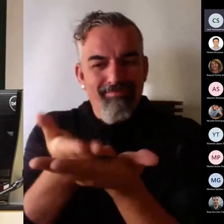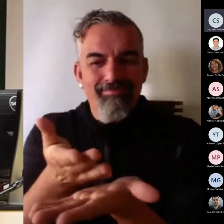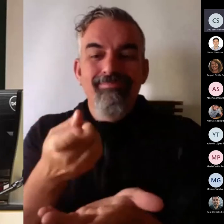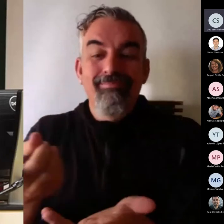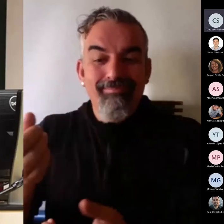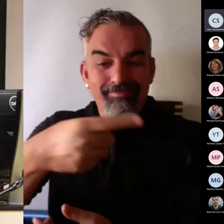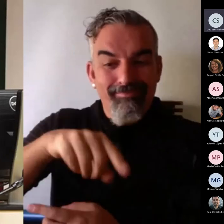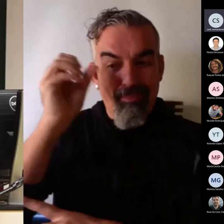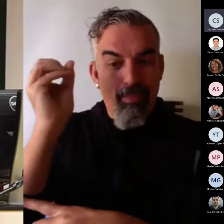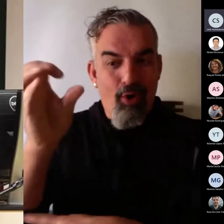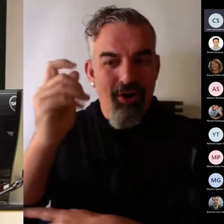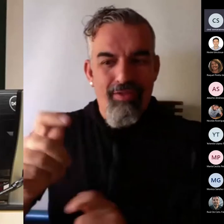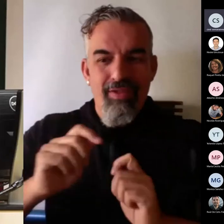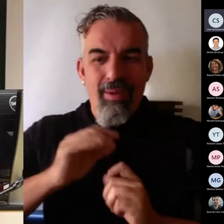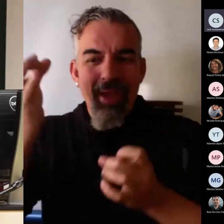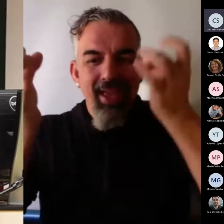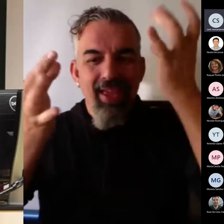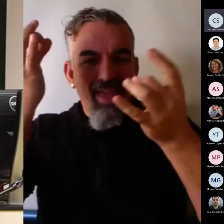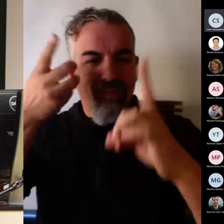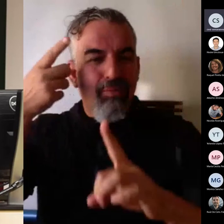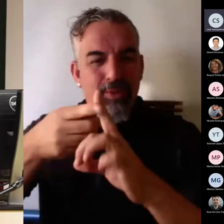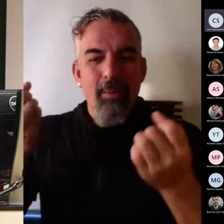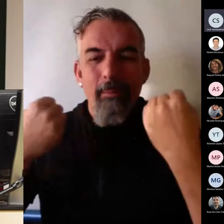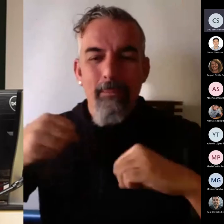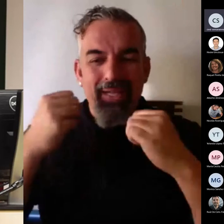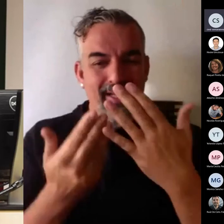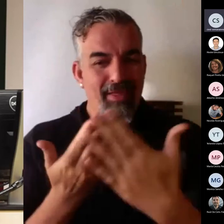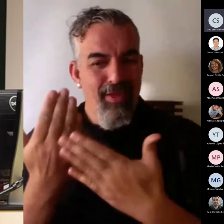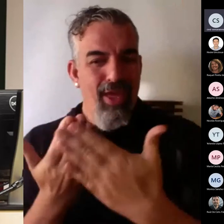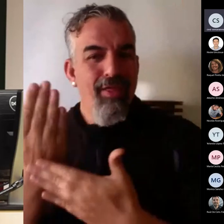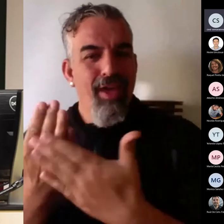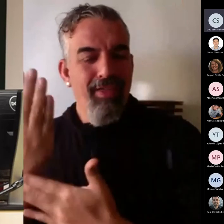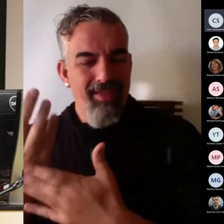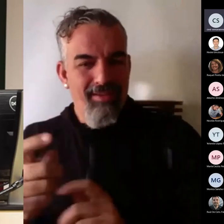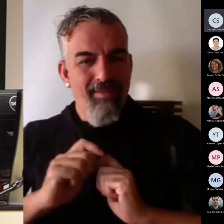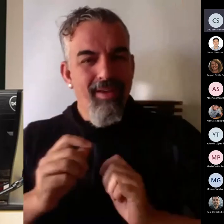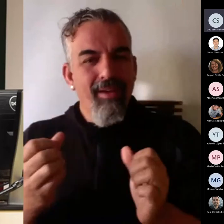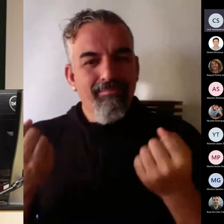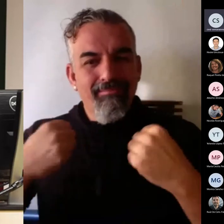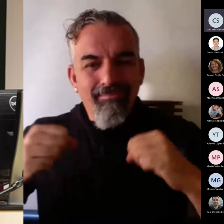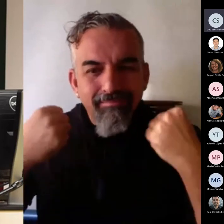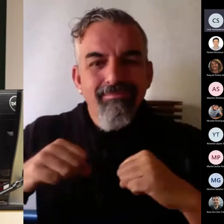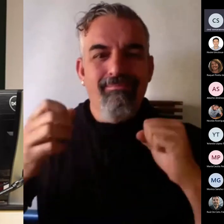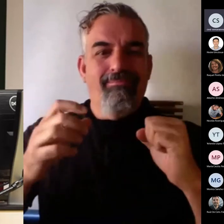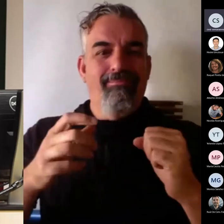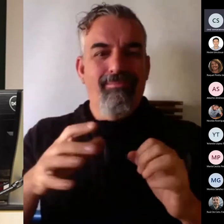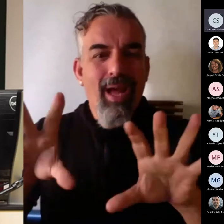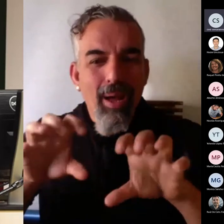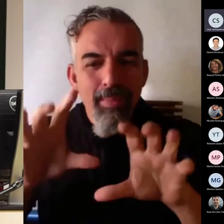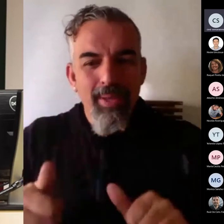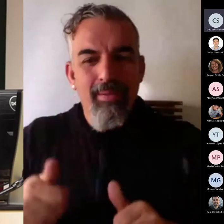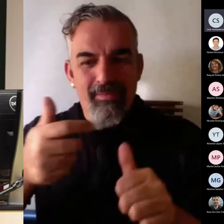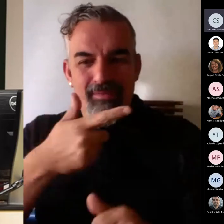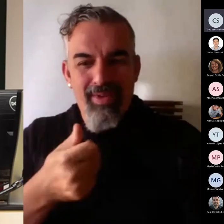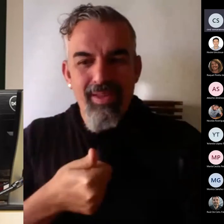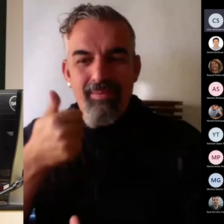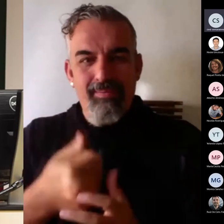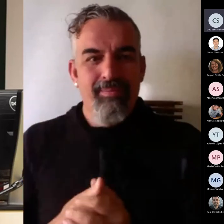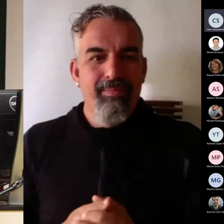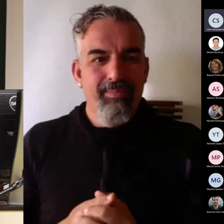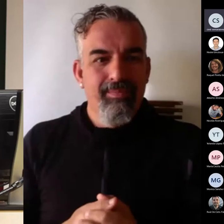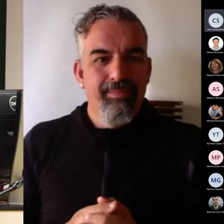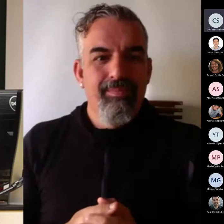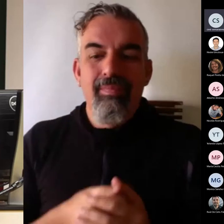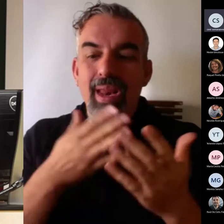podamos aplicar en nuestro día a día, más allá de los conceptos teóricos que quizá todos ya nos sabemos un poquito. Voy a comenzar